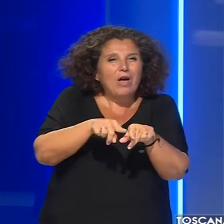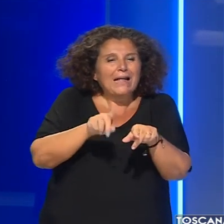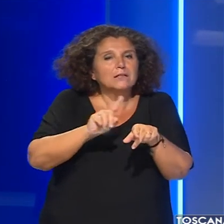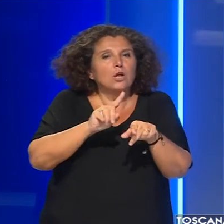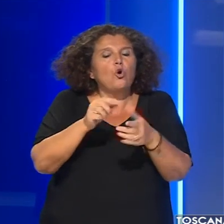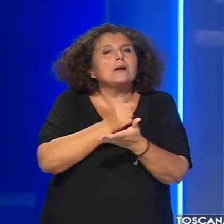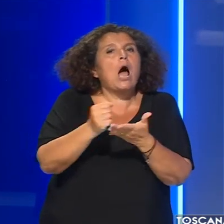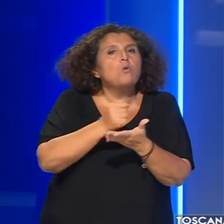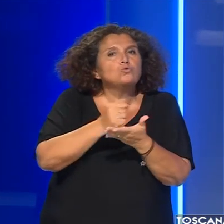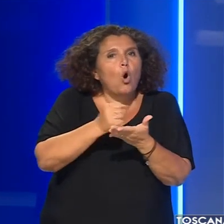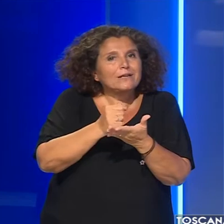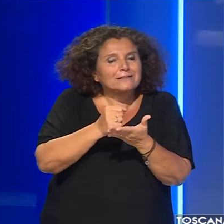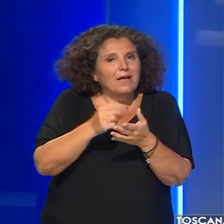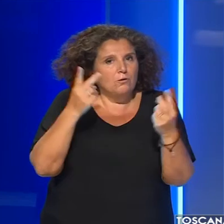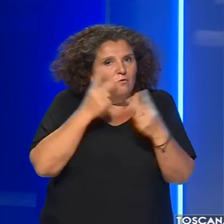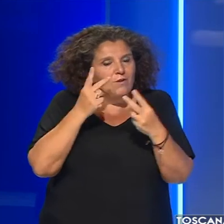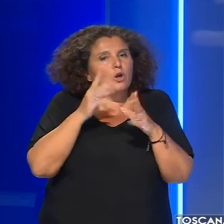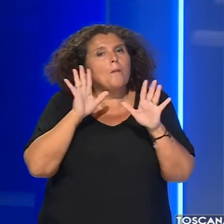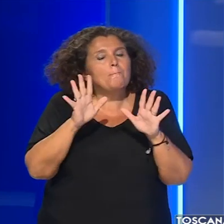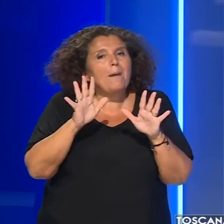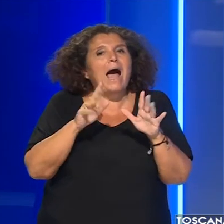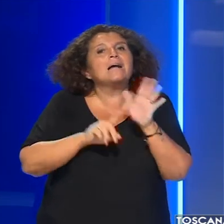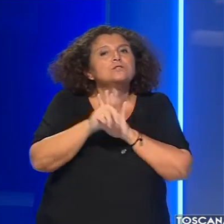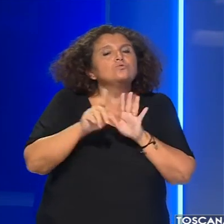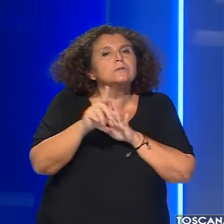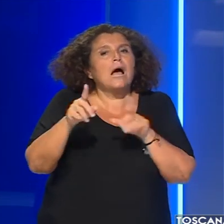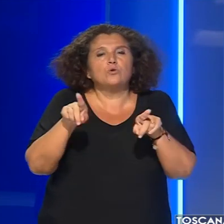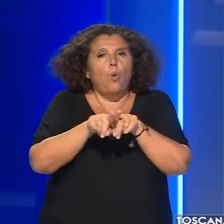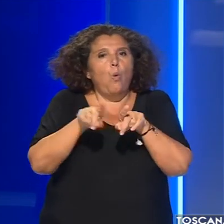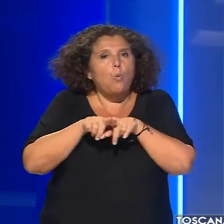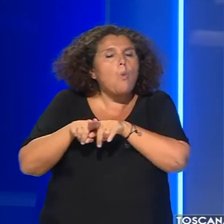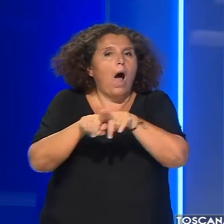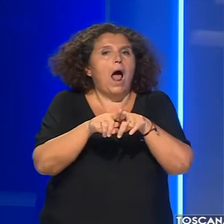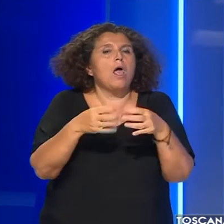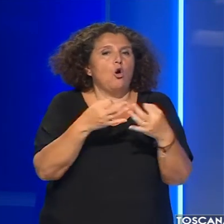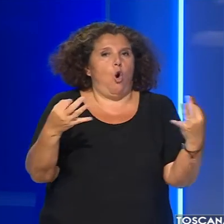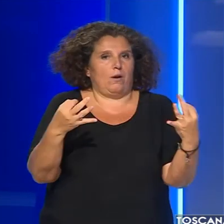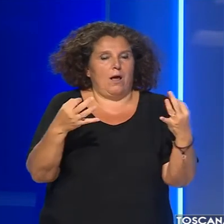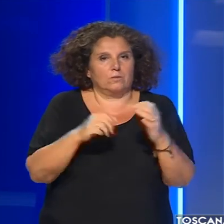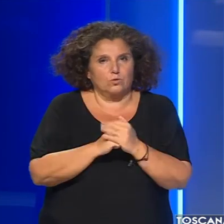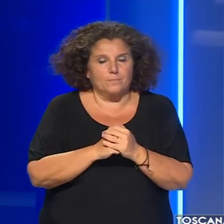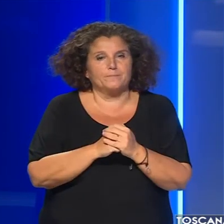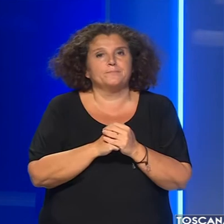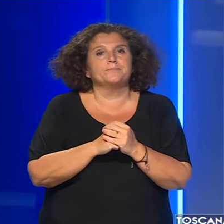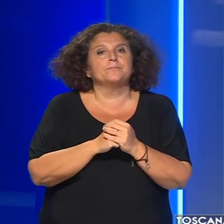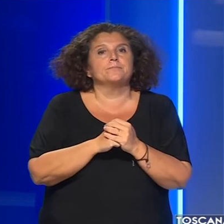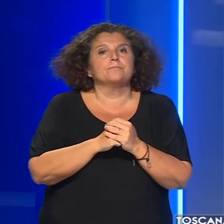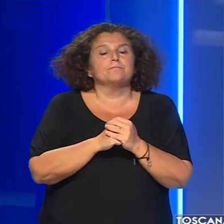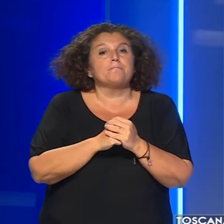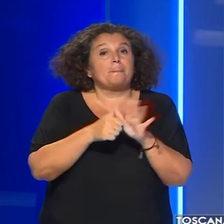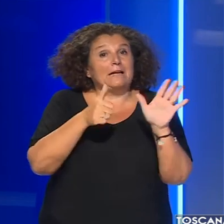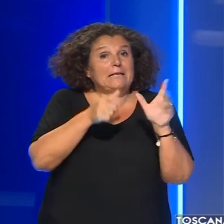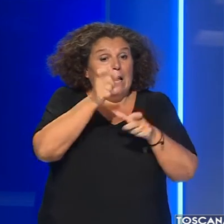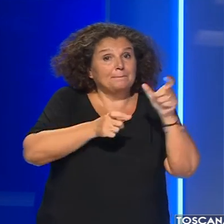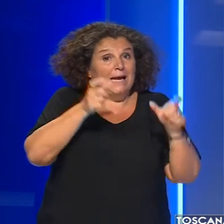autorizzato non avrebbe comunque falsato l'esito degli esami diagnostici. Sei